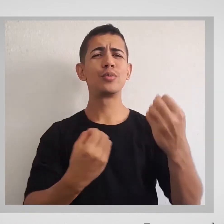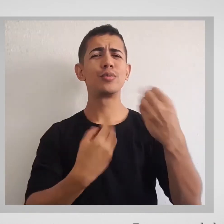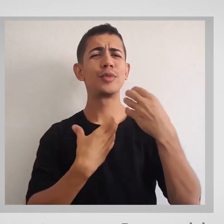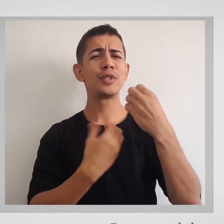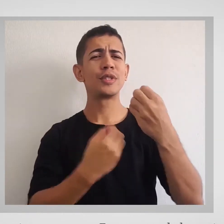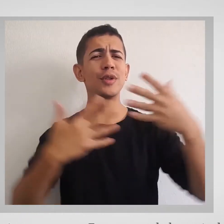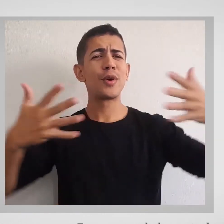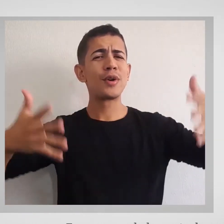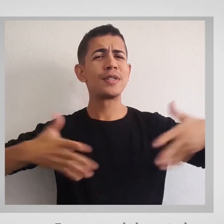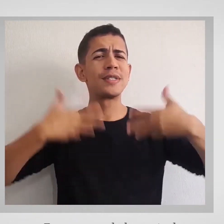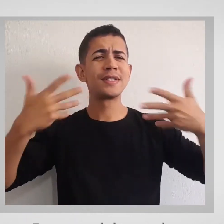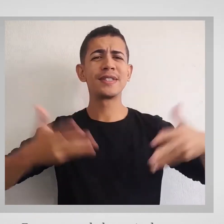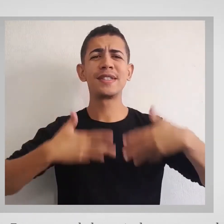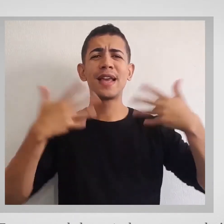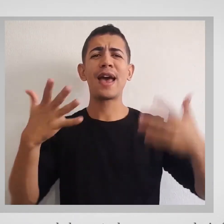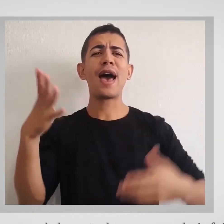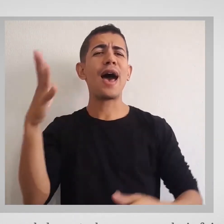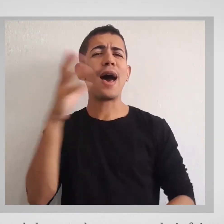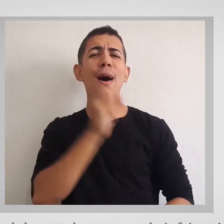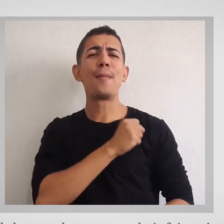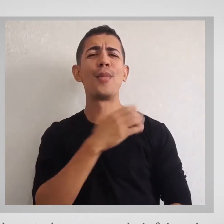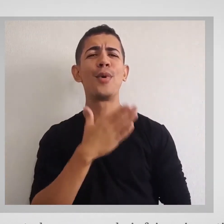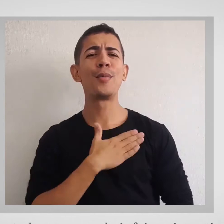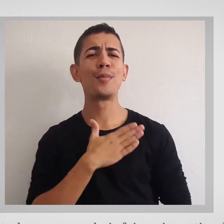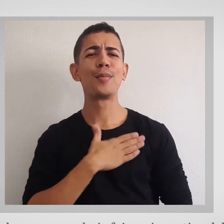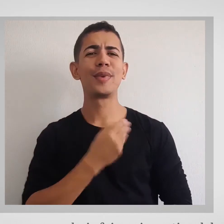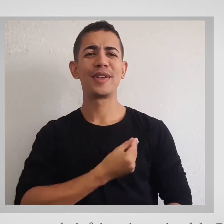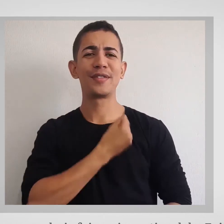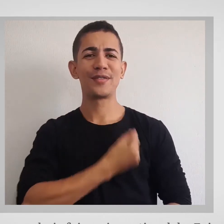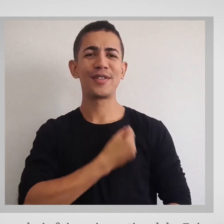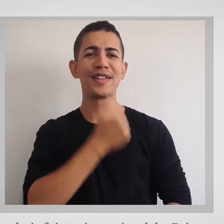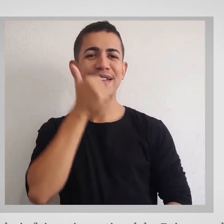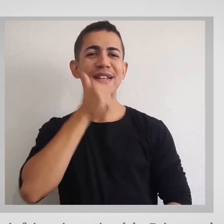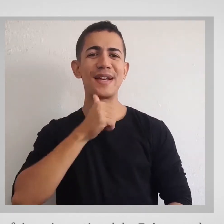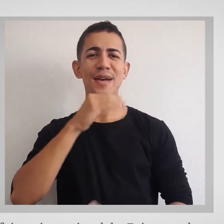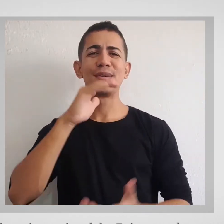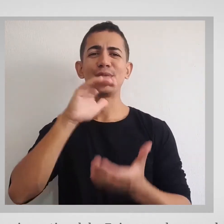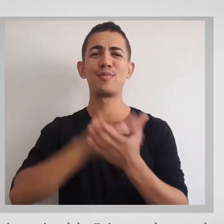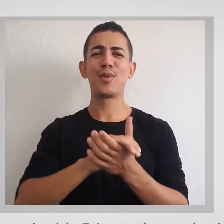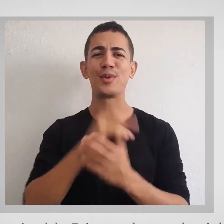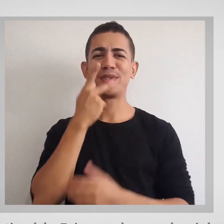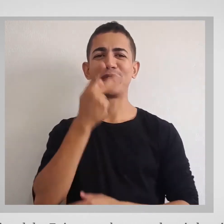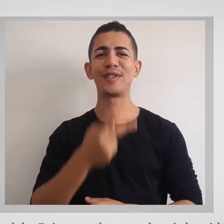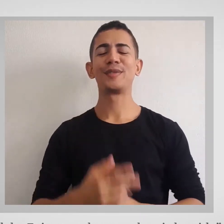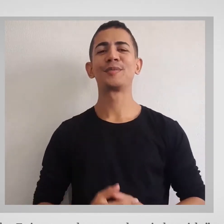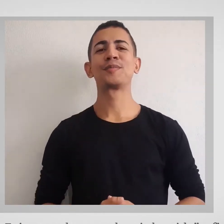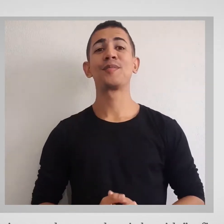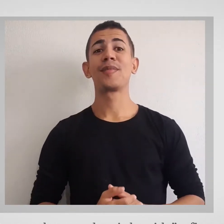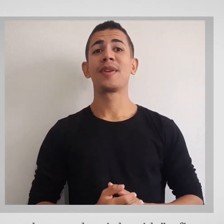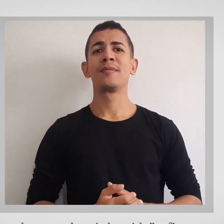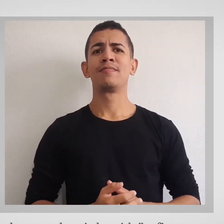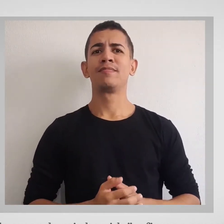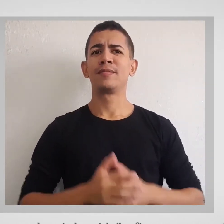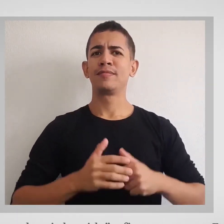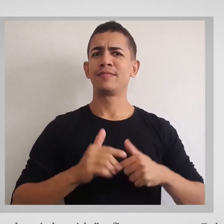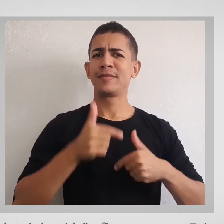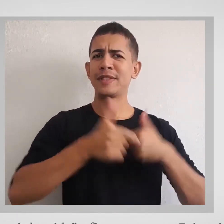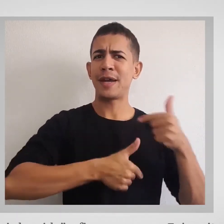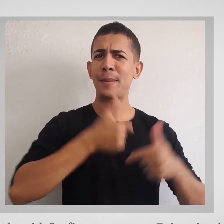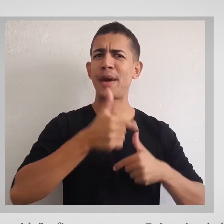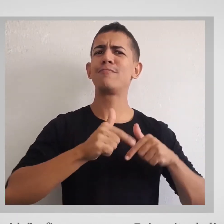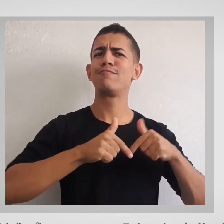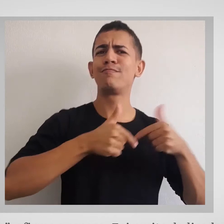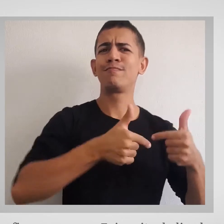por incentivo dele. Foi o grande amor da minha vida. Afirma a esposa. Foi muito dedicado ao trabalho, mas